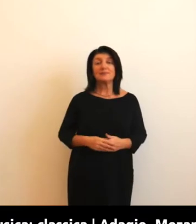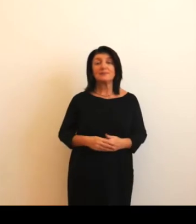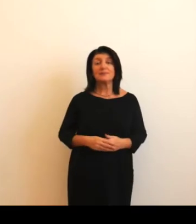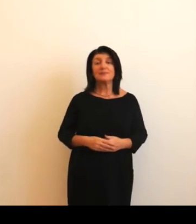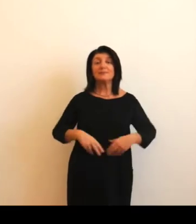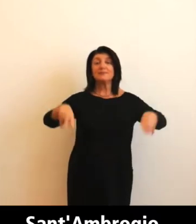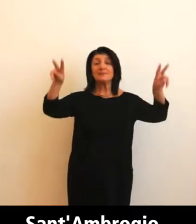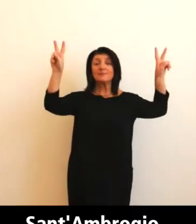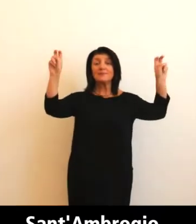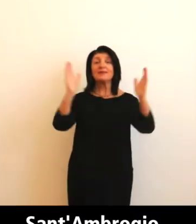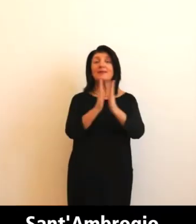Sant'Ambrogio